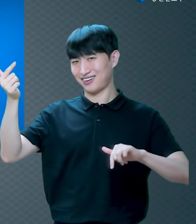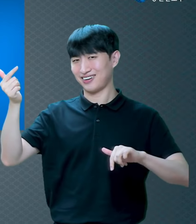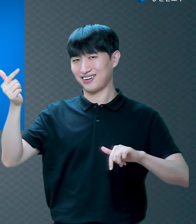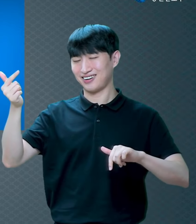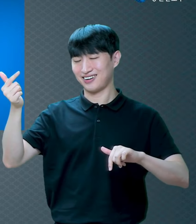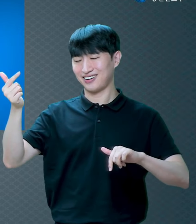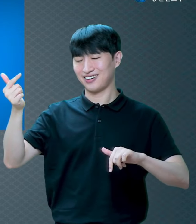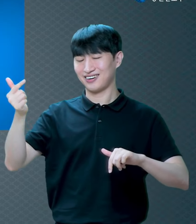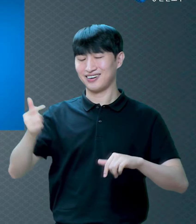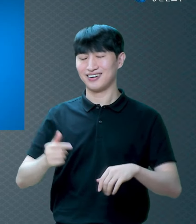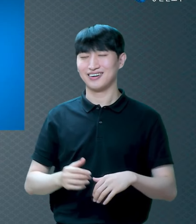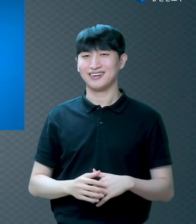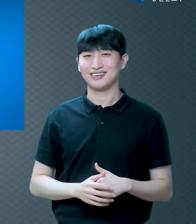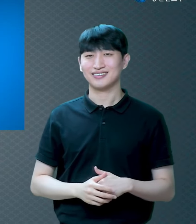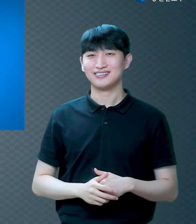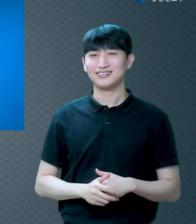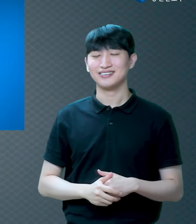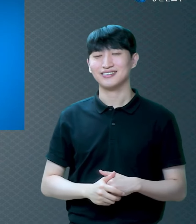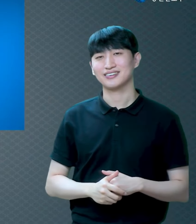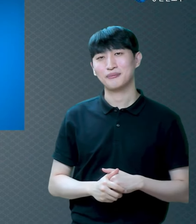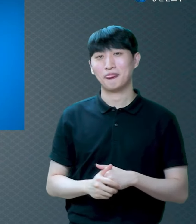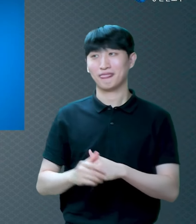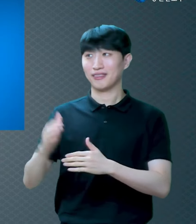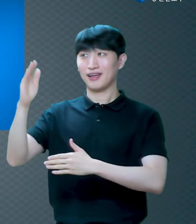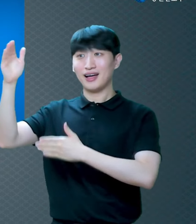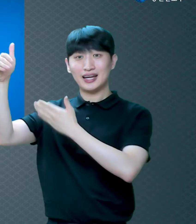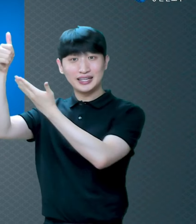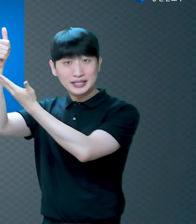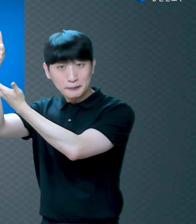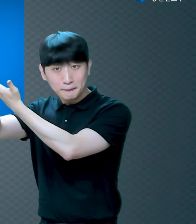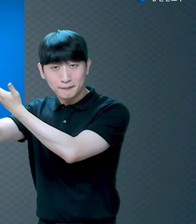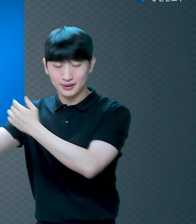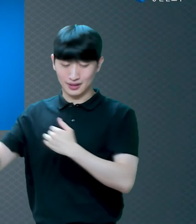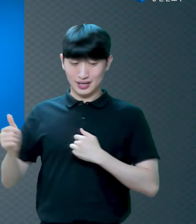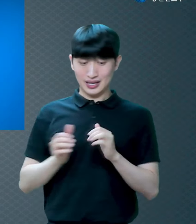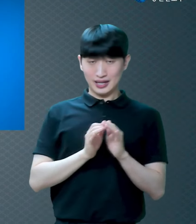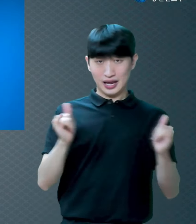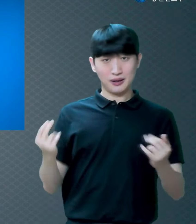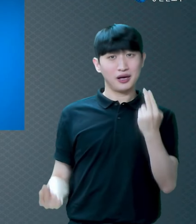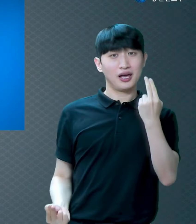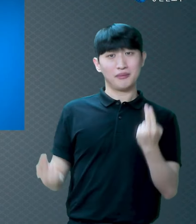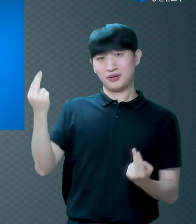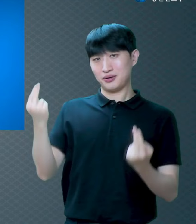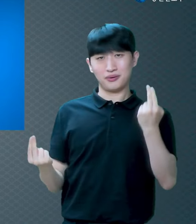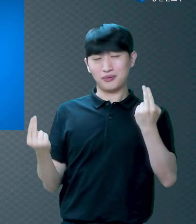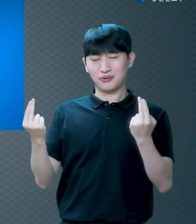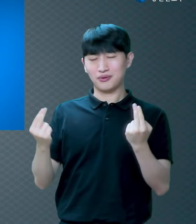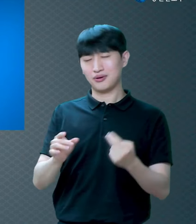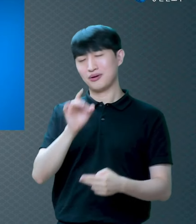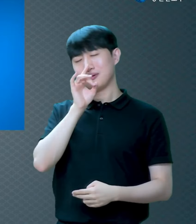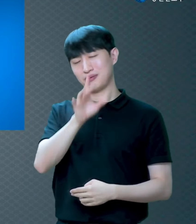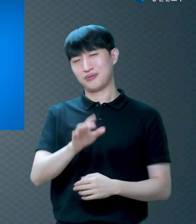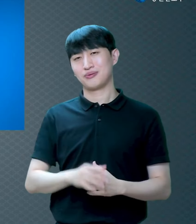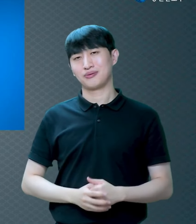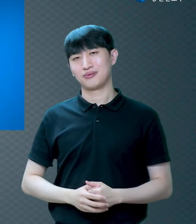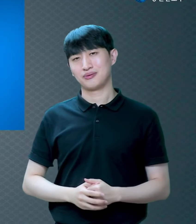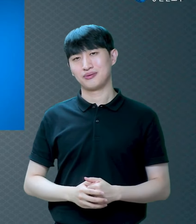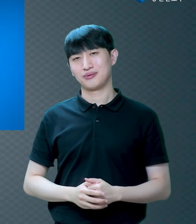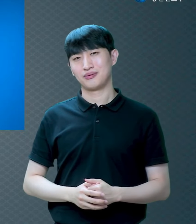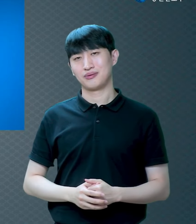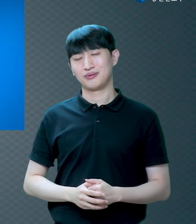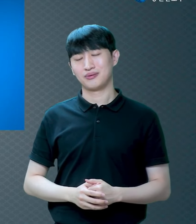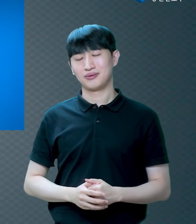차원이 다르니까 하나님 차원하고 우리하고 워낙 달라 얼만큼 하늘과 땅처럼